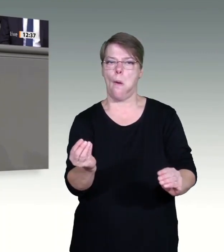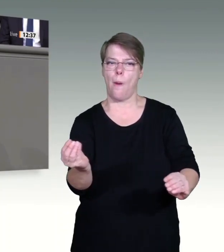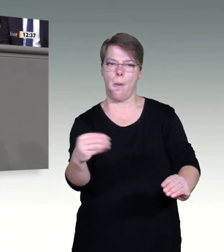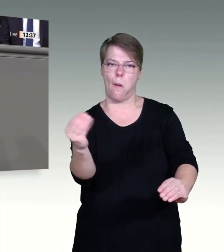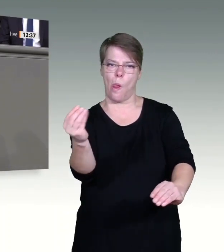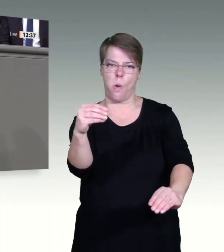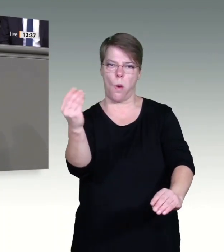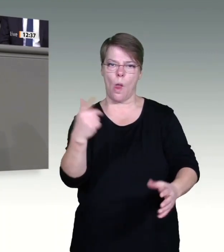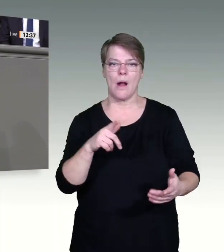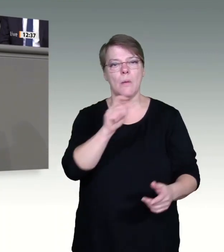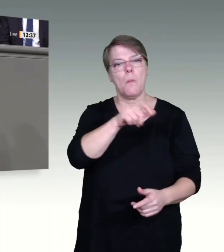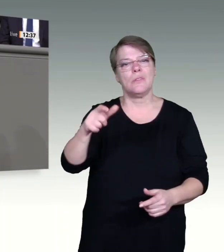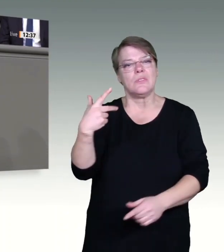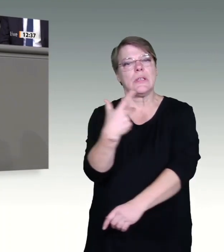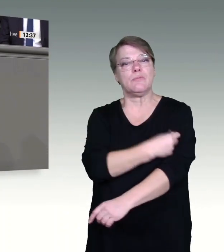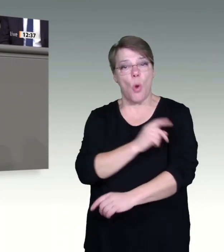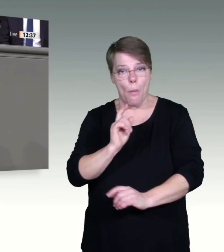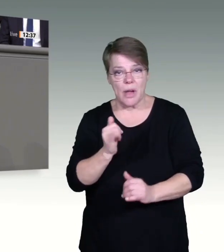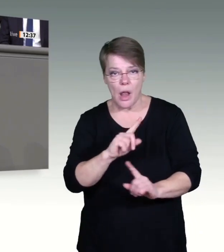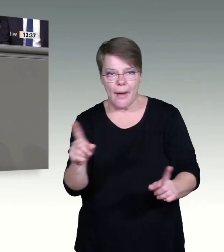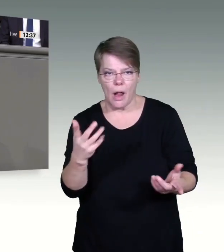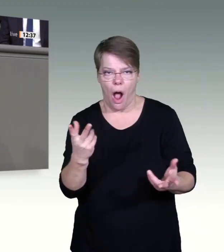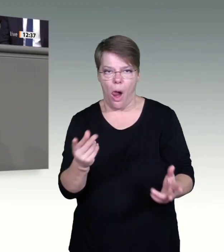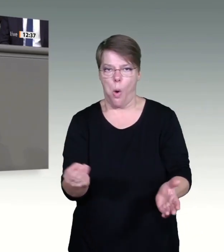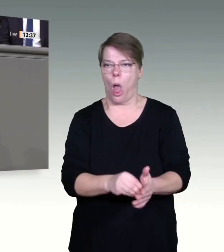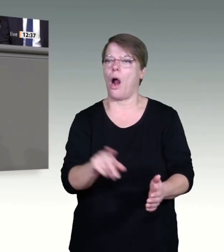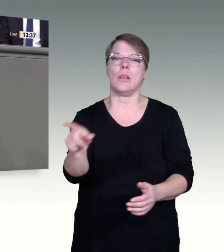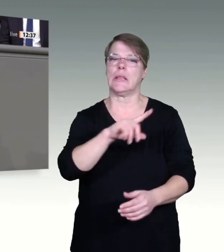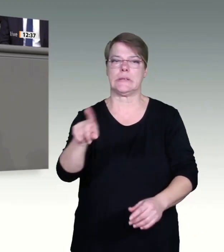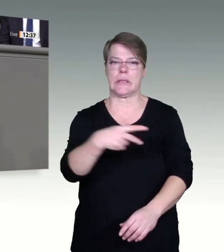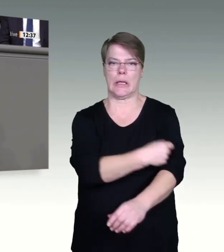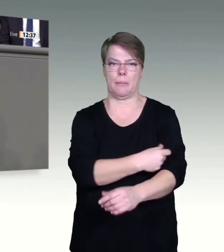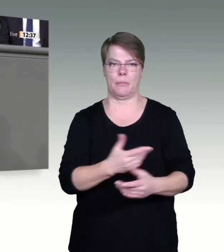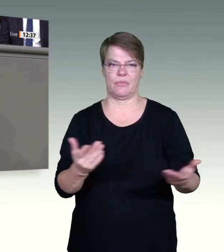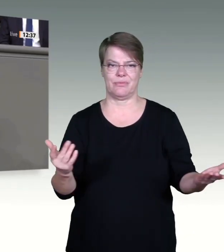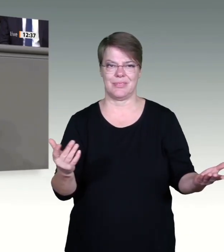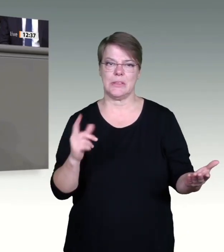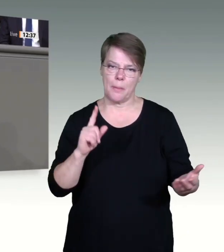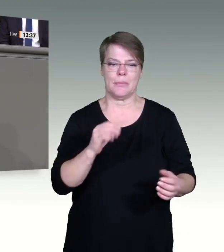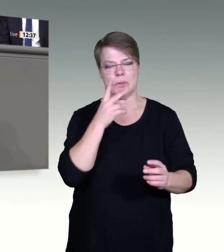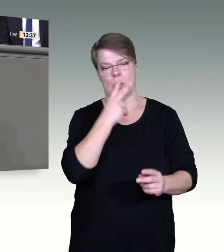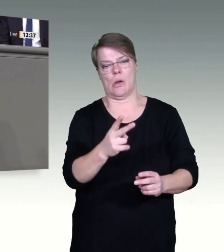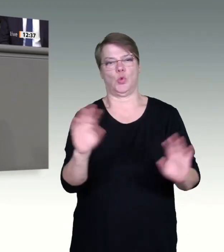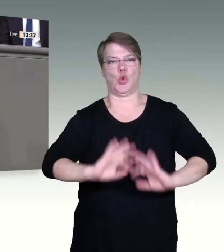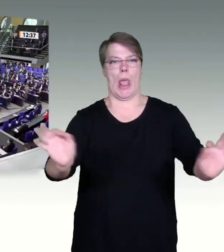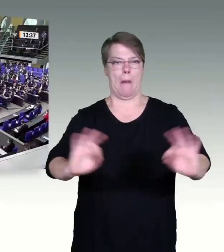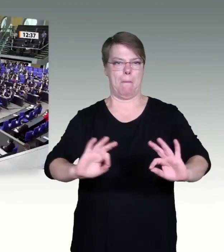Eingriff an ihrem Körper entscheiden, stigmatisieren und kriminalisieren. Und dagegen setzen wir uns zu Wehr.